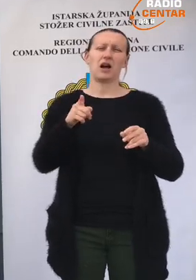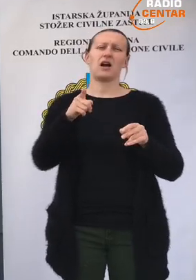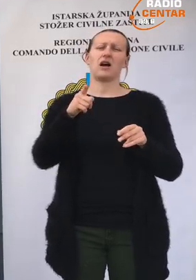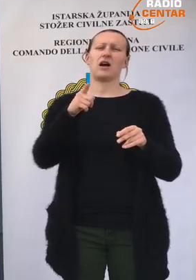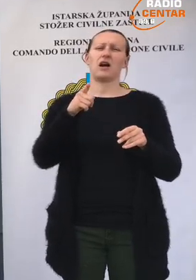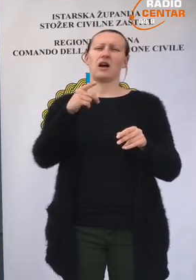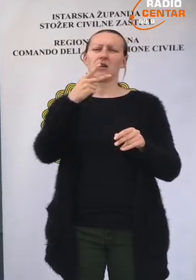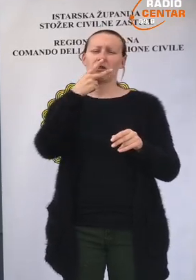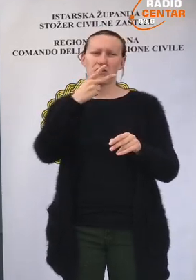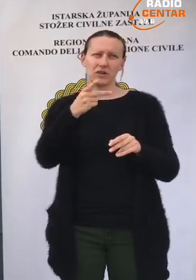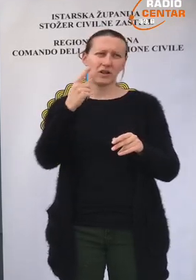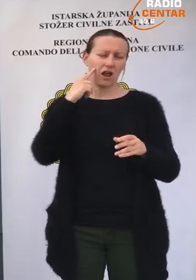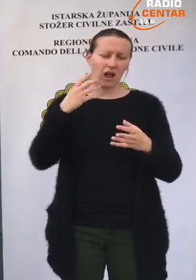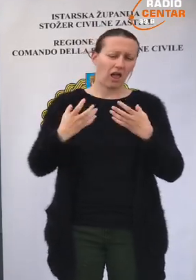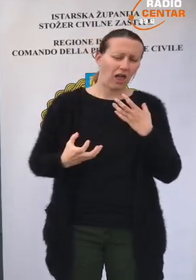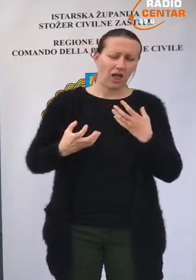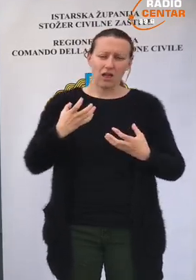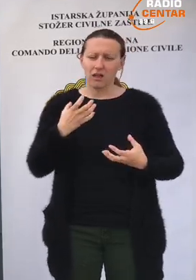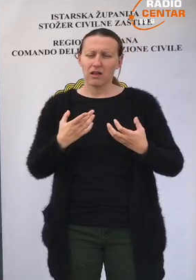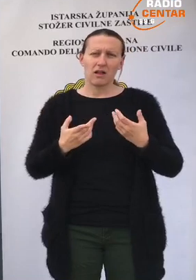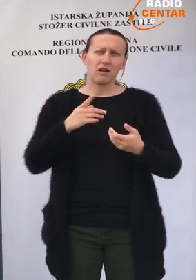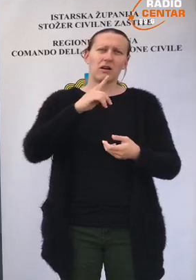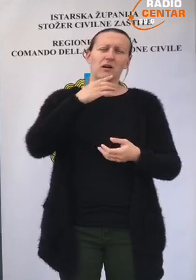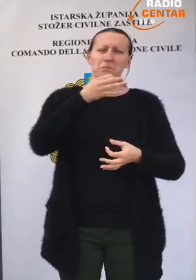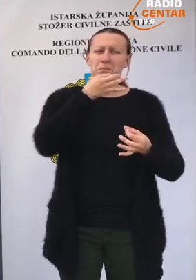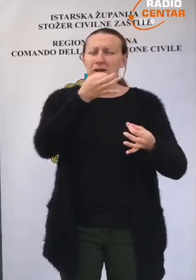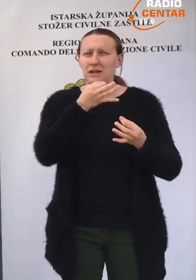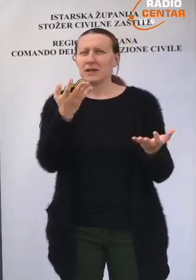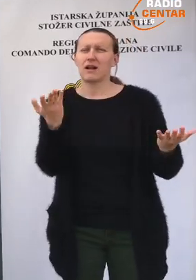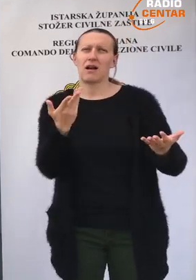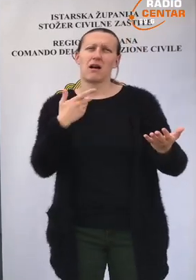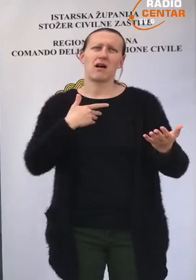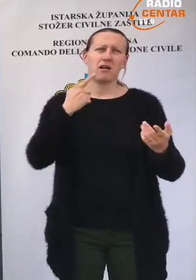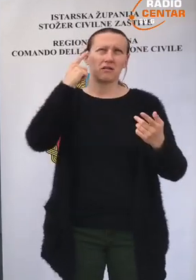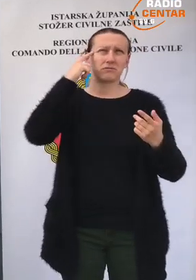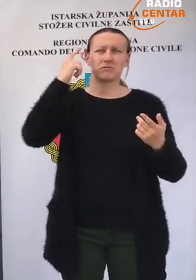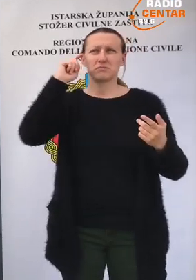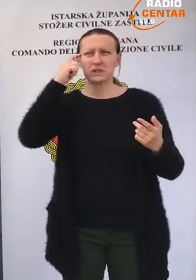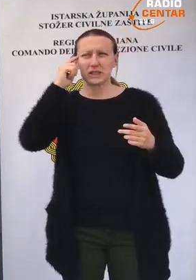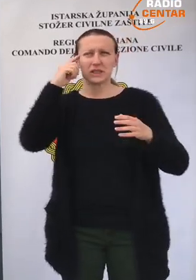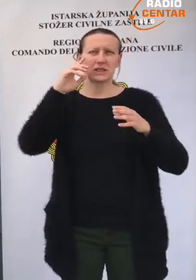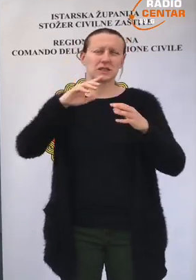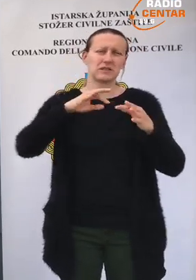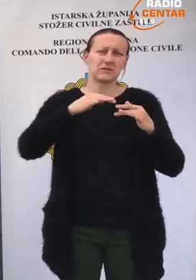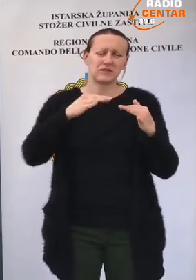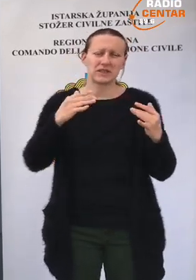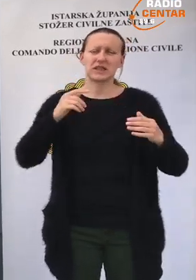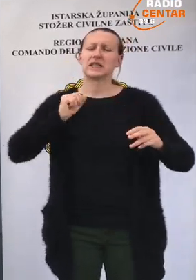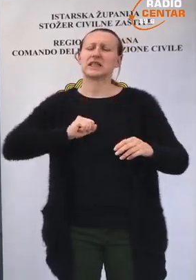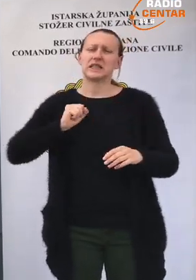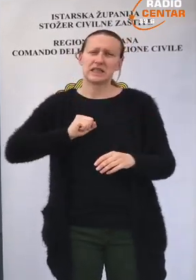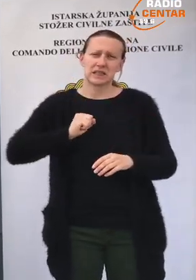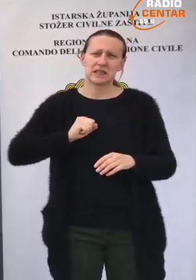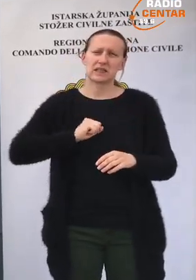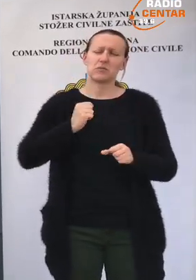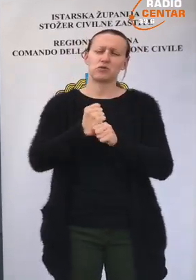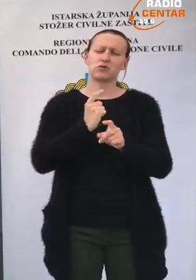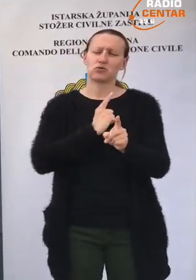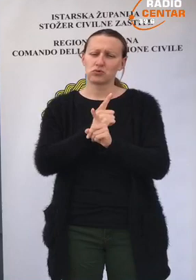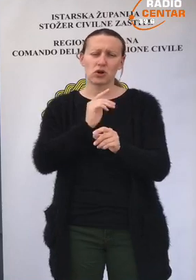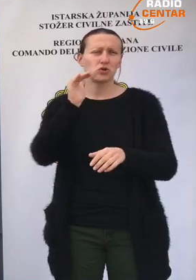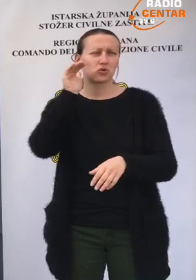usprko s nedoumicama, dilemama, pitanjima koje im prolaze kroz glavu, vrlo strpljivo i